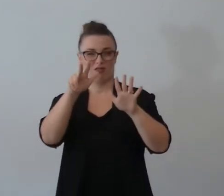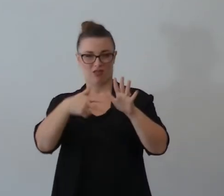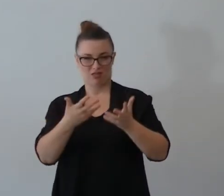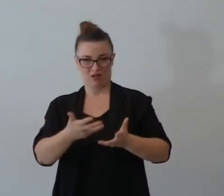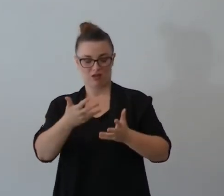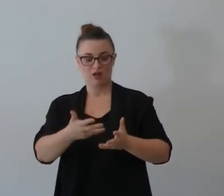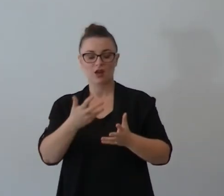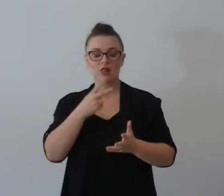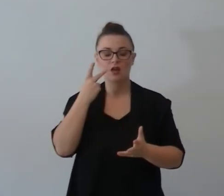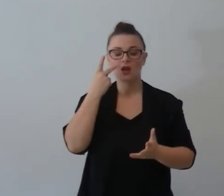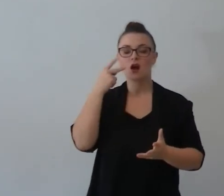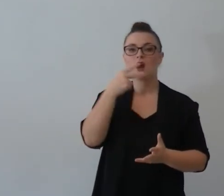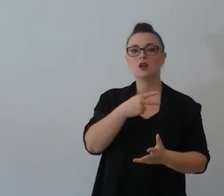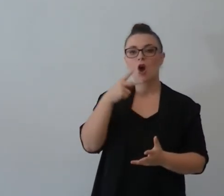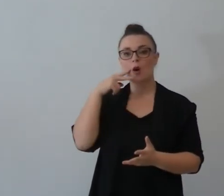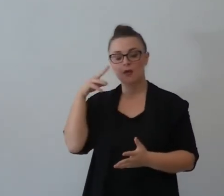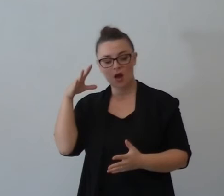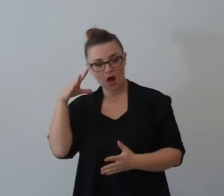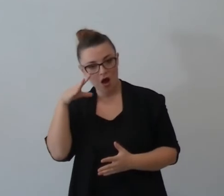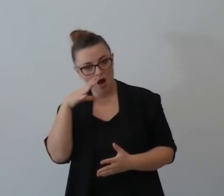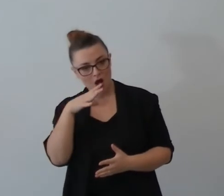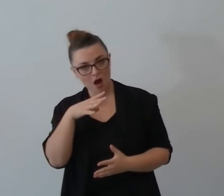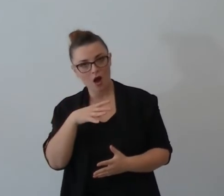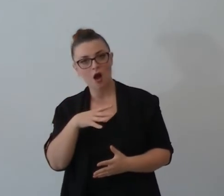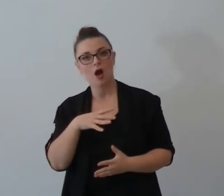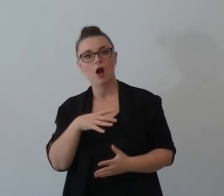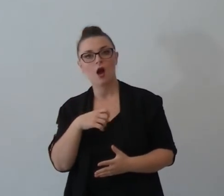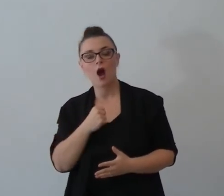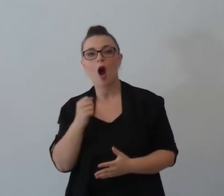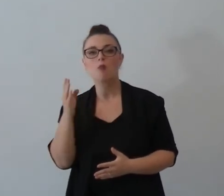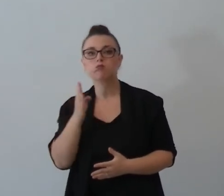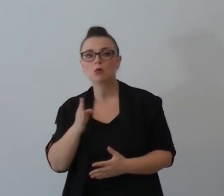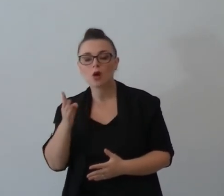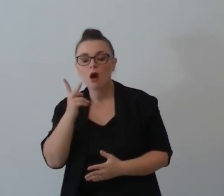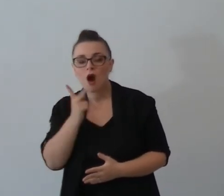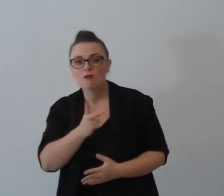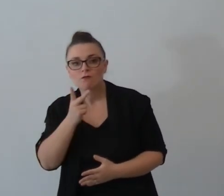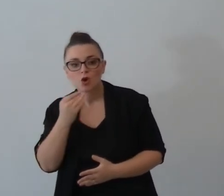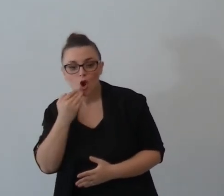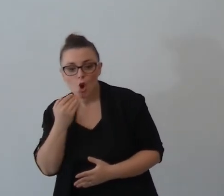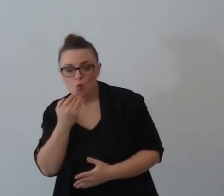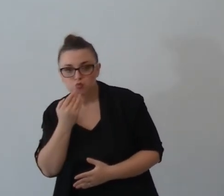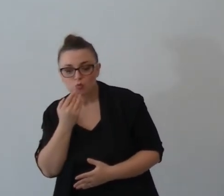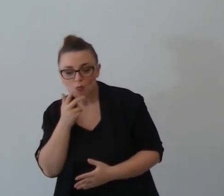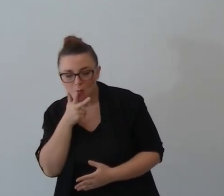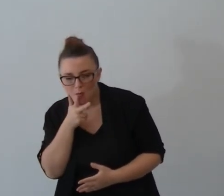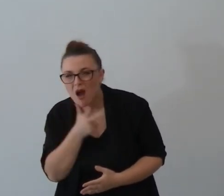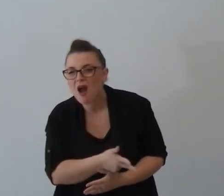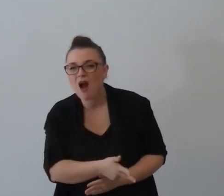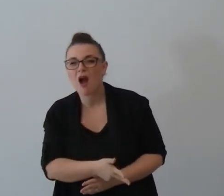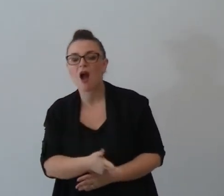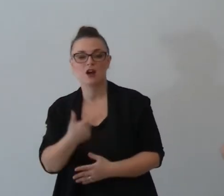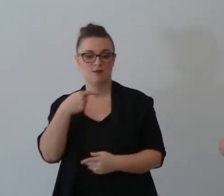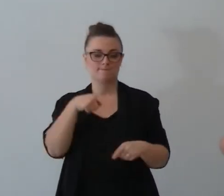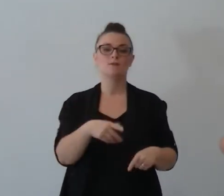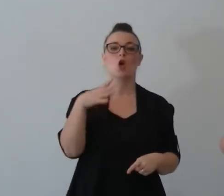il Signore lo sta benedicendo perché lo sta seguendo e la sua vita estenderà